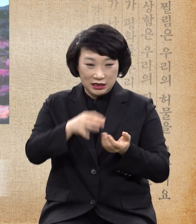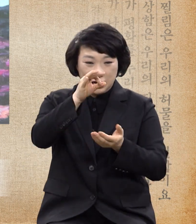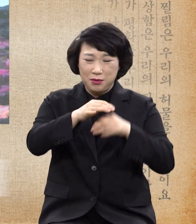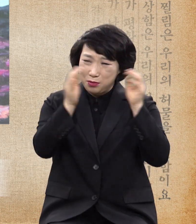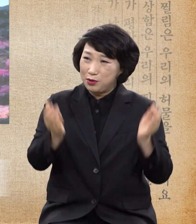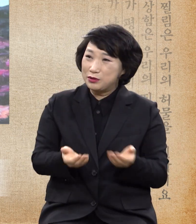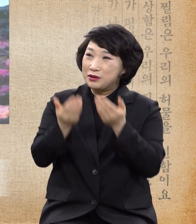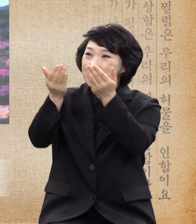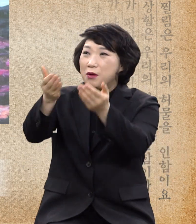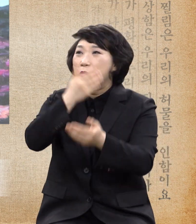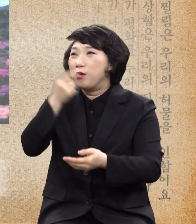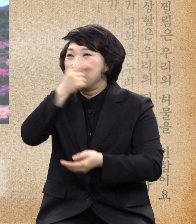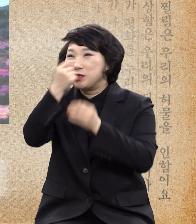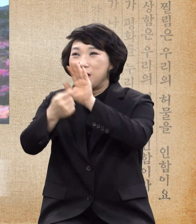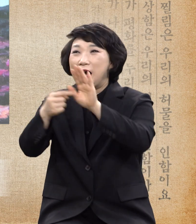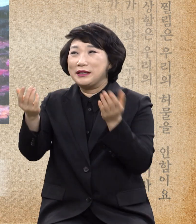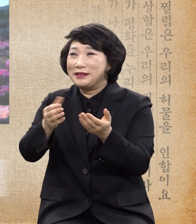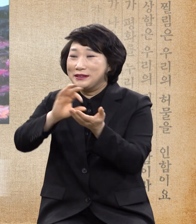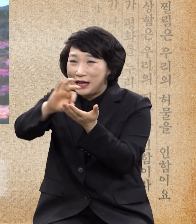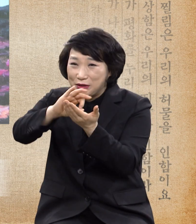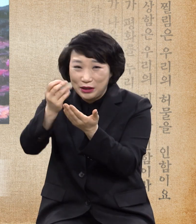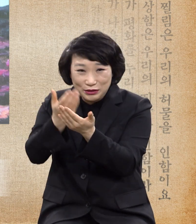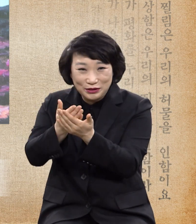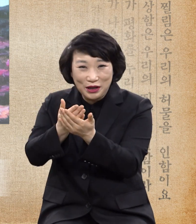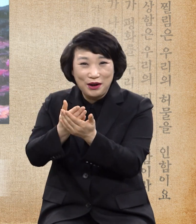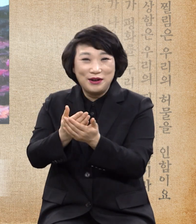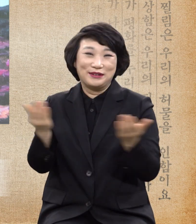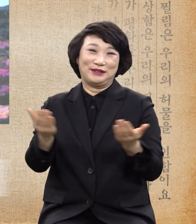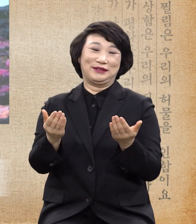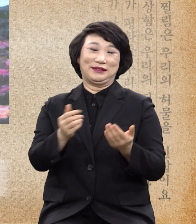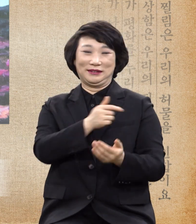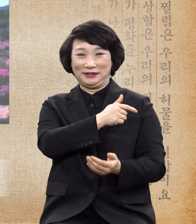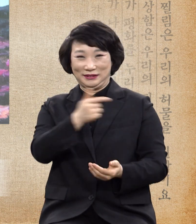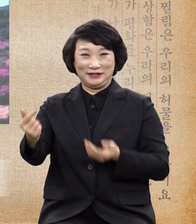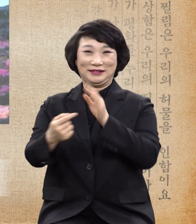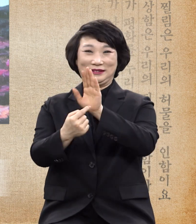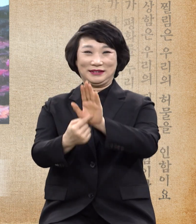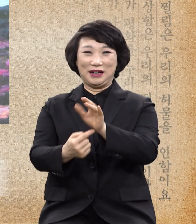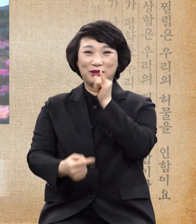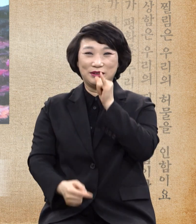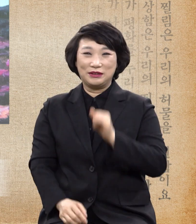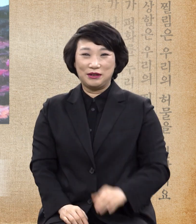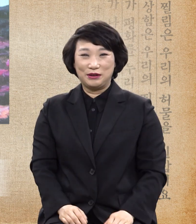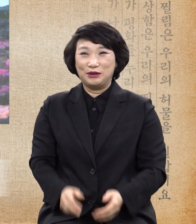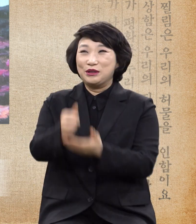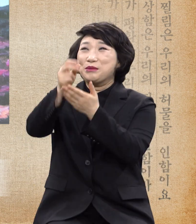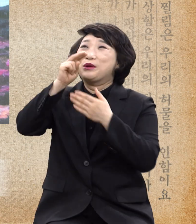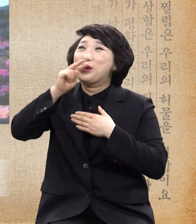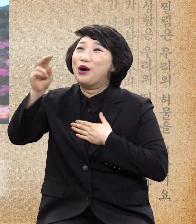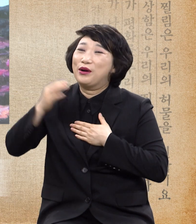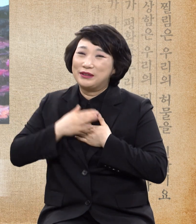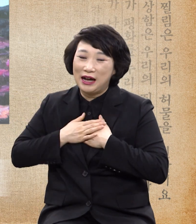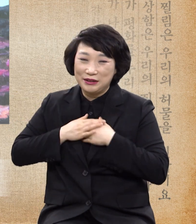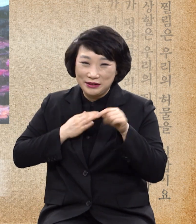보금증권에 뜨게 되는 어마어마한 사건이 벌어집니다 주여 내게도 이 능력을